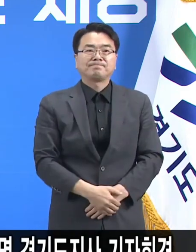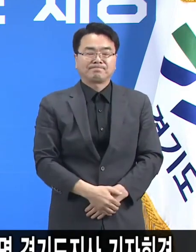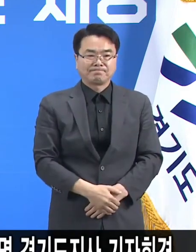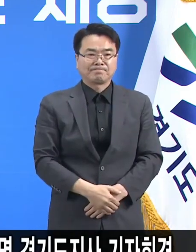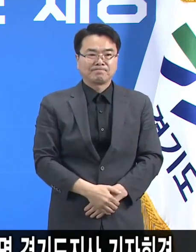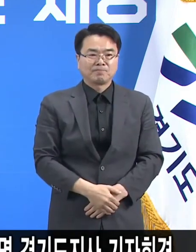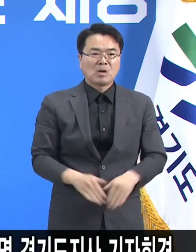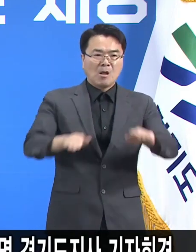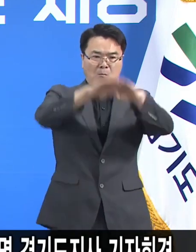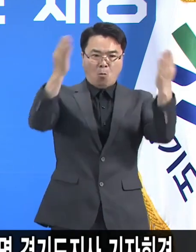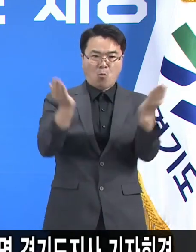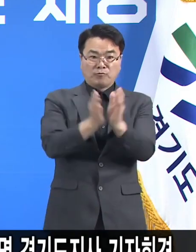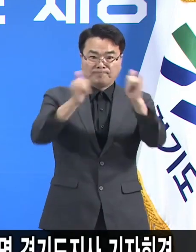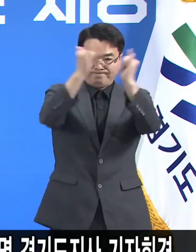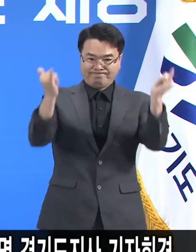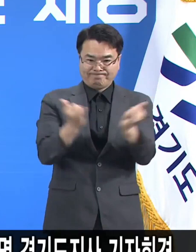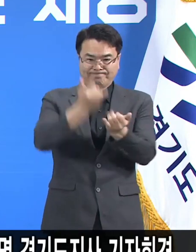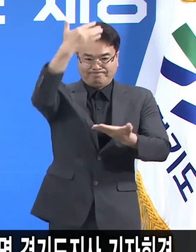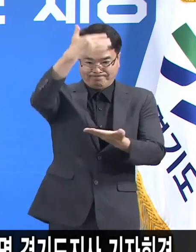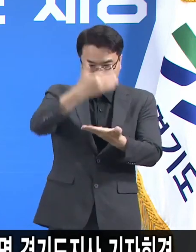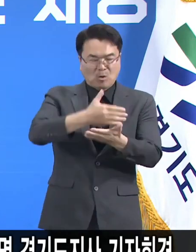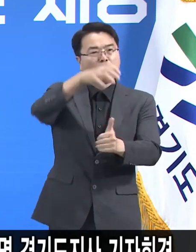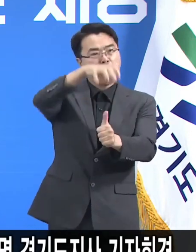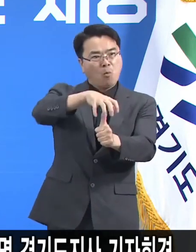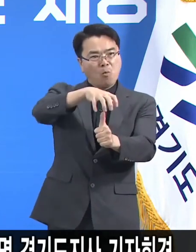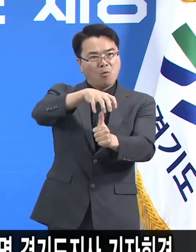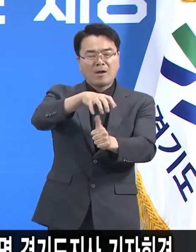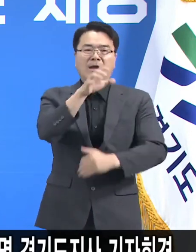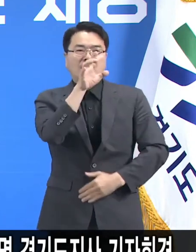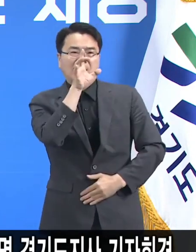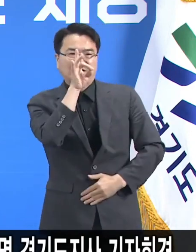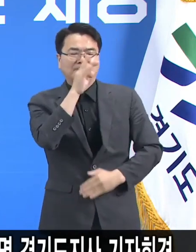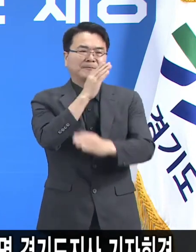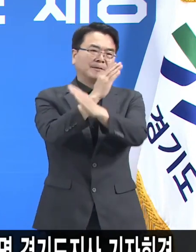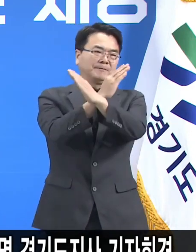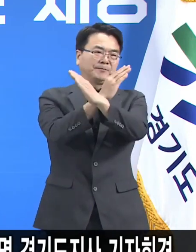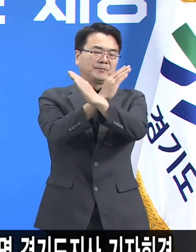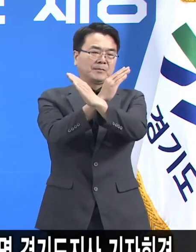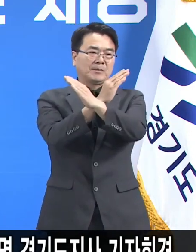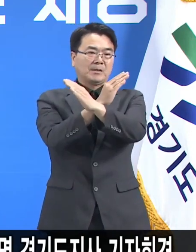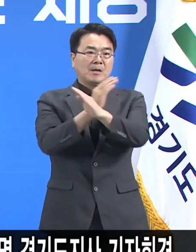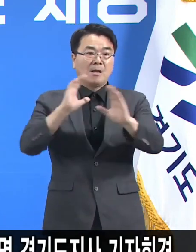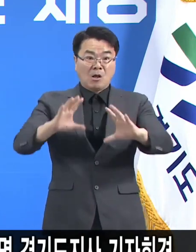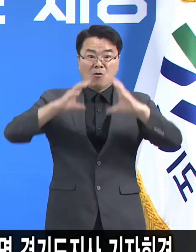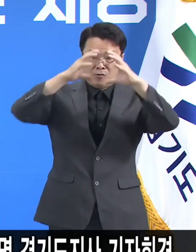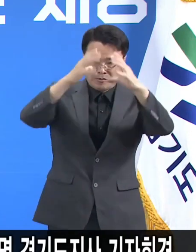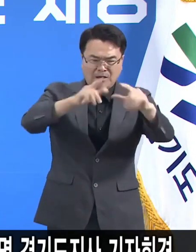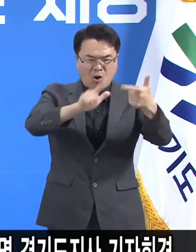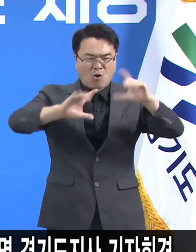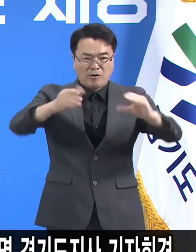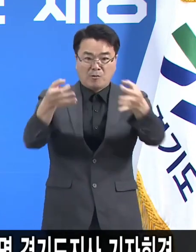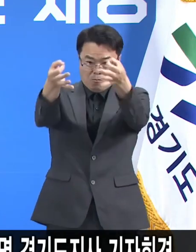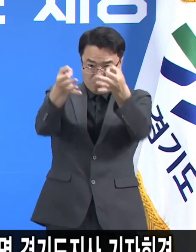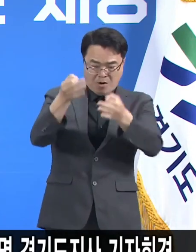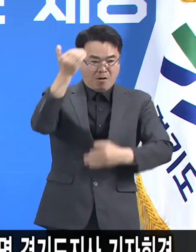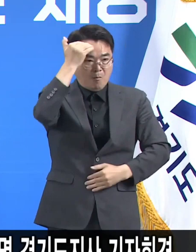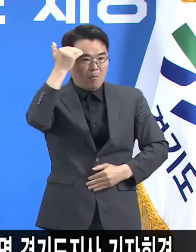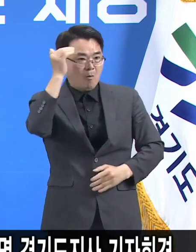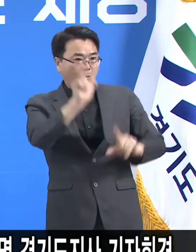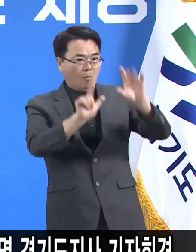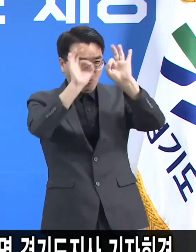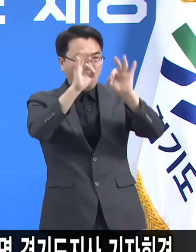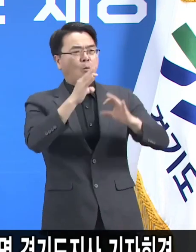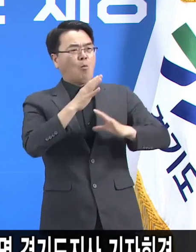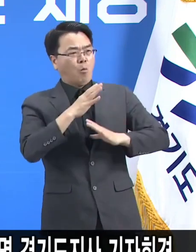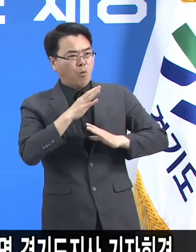전면 봉쇄만은 반드시 막아야 합니다. 전 세계 국가들이 대한민국의 코로나 방역이 돼서 놀라워한